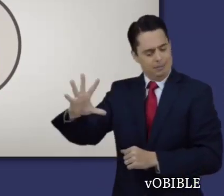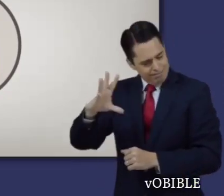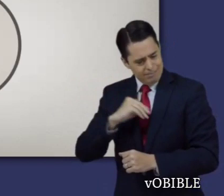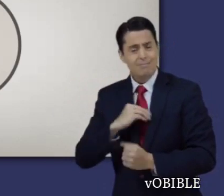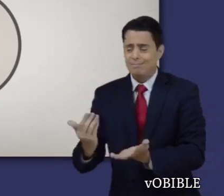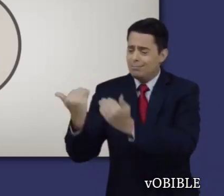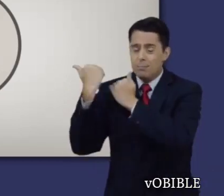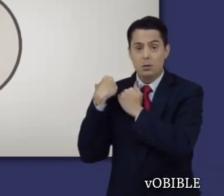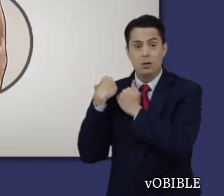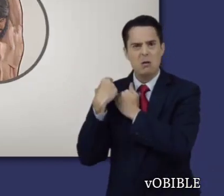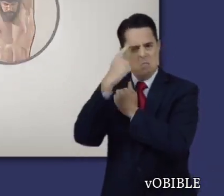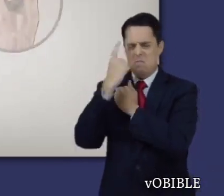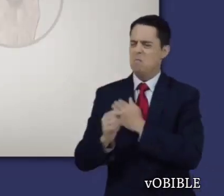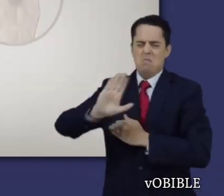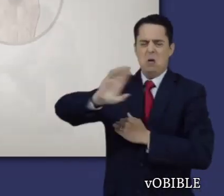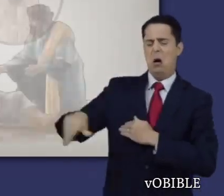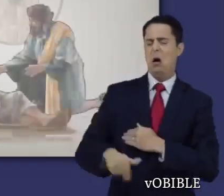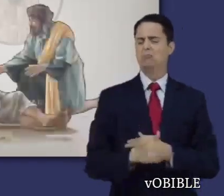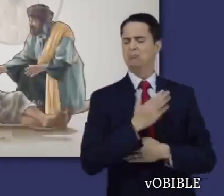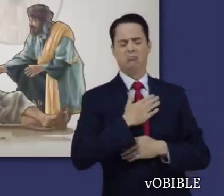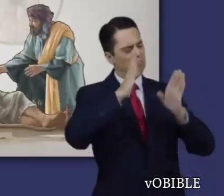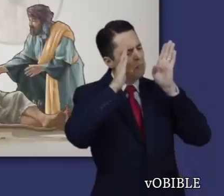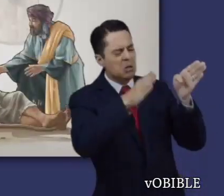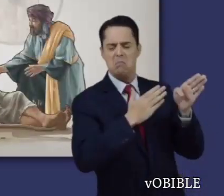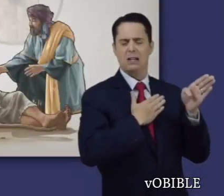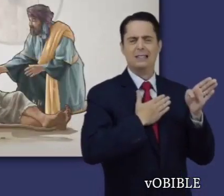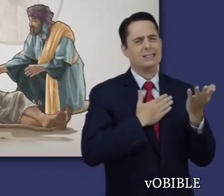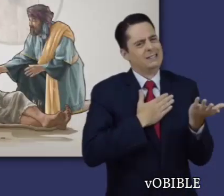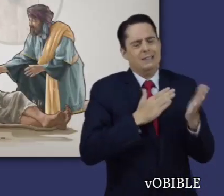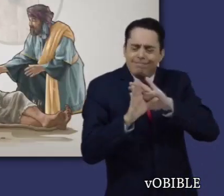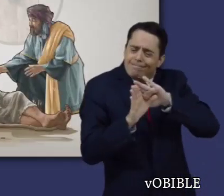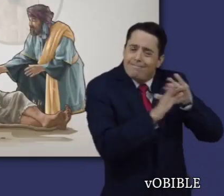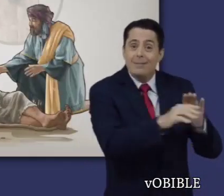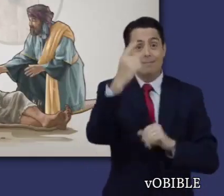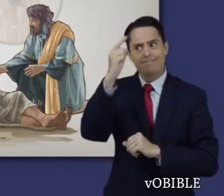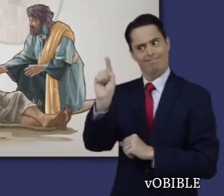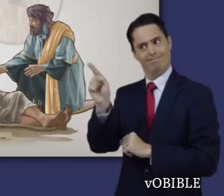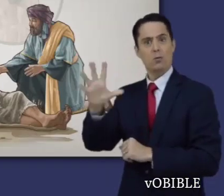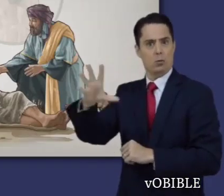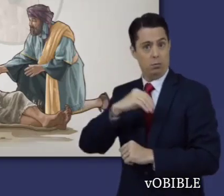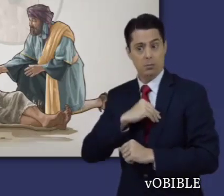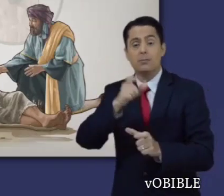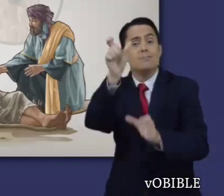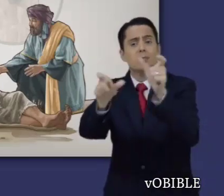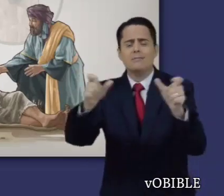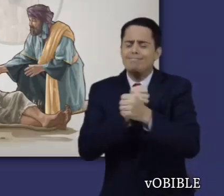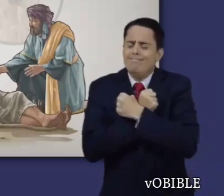sin sentirnos obligados a vivir para Él. Su amor nos impulsa a imitar su ejemplo.